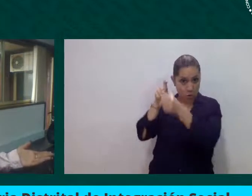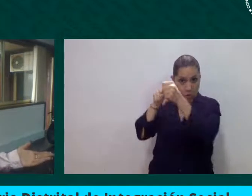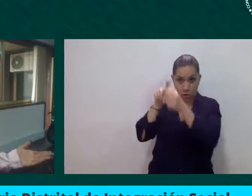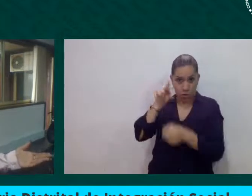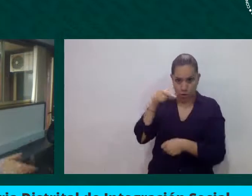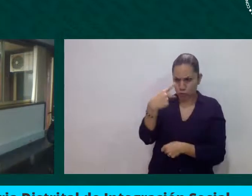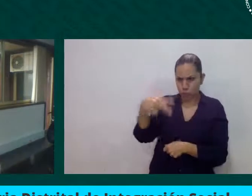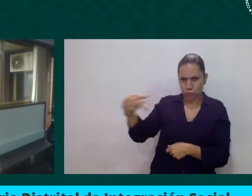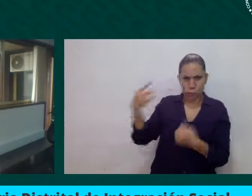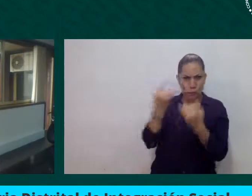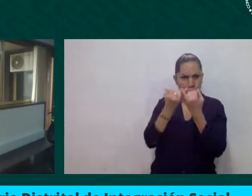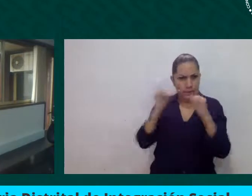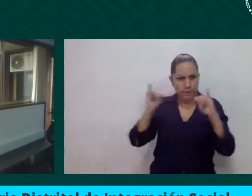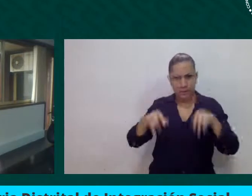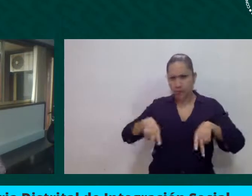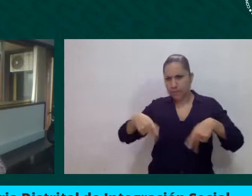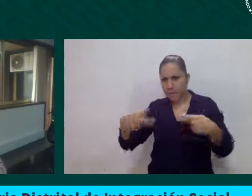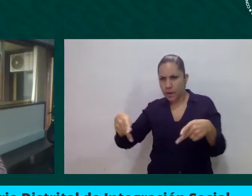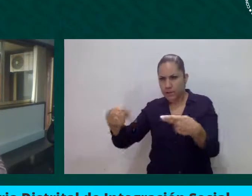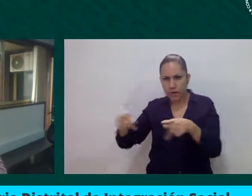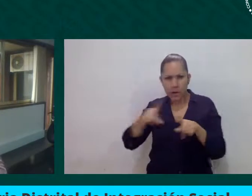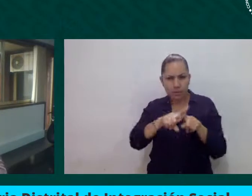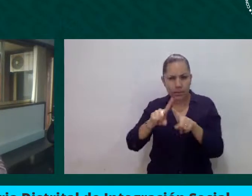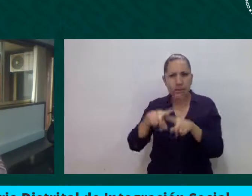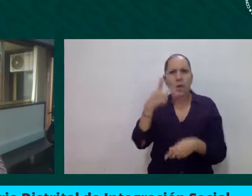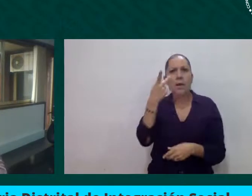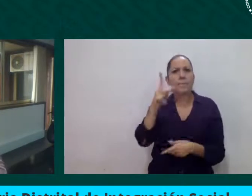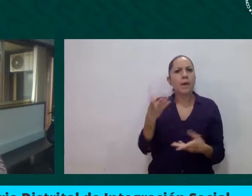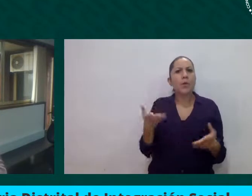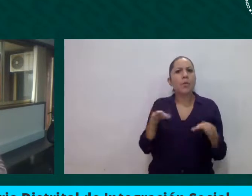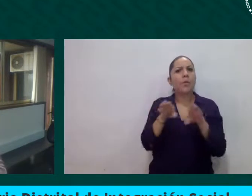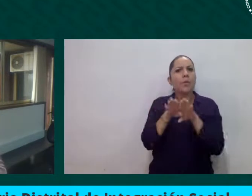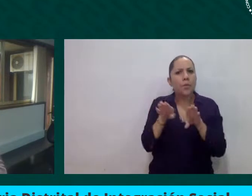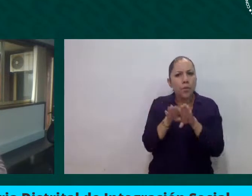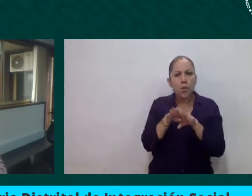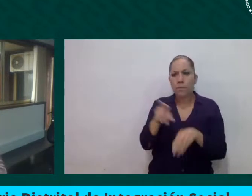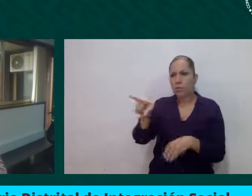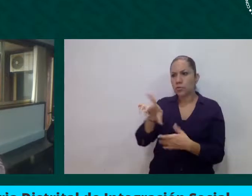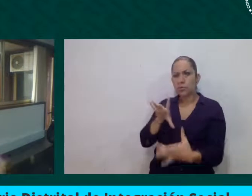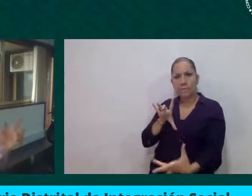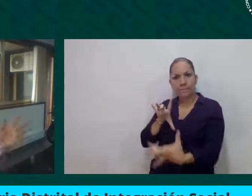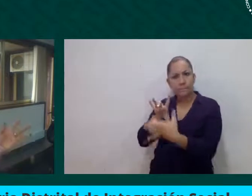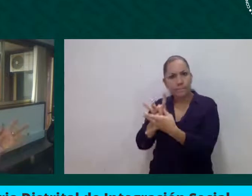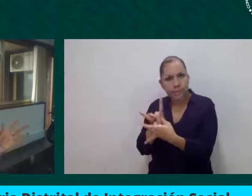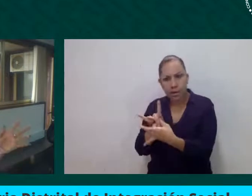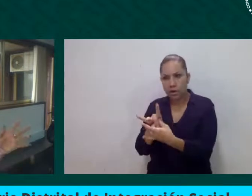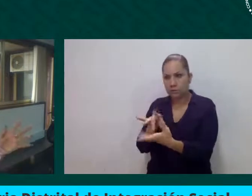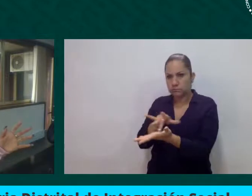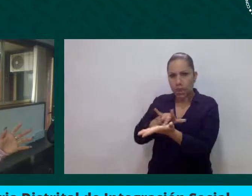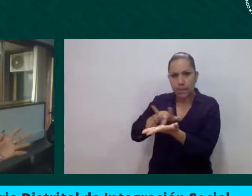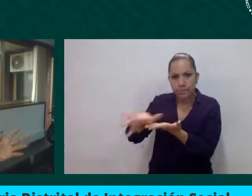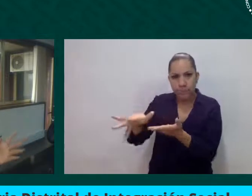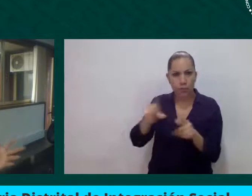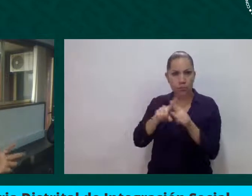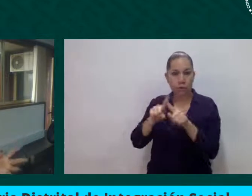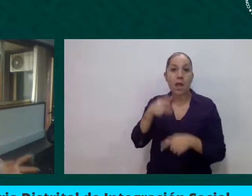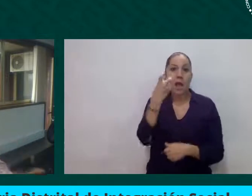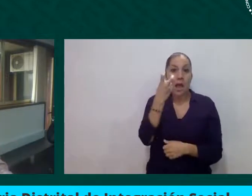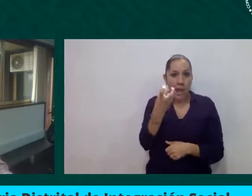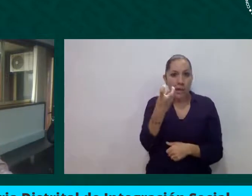pandemia y que después de la pandemia nos dimos cuenta que llegar con ayudas era bien complejo porque no estaba el andamiaje